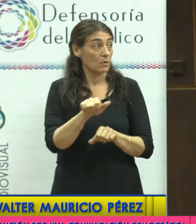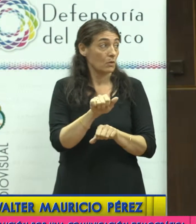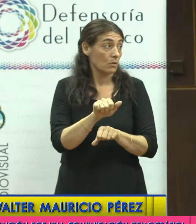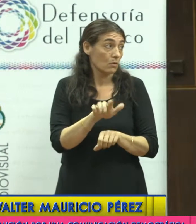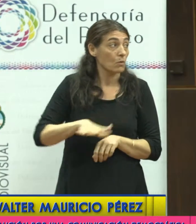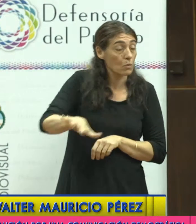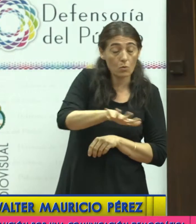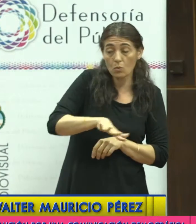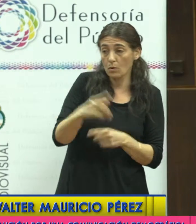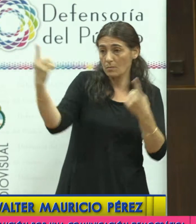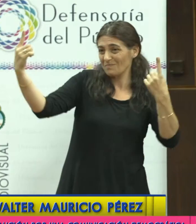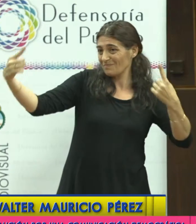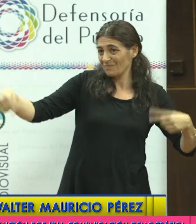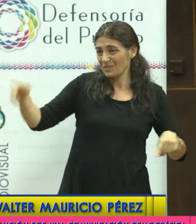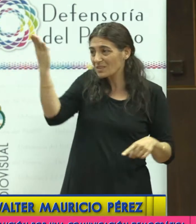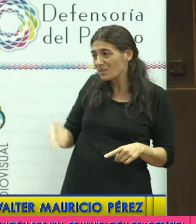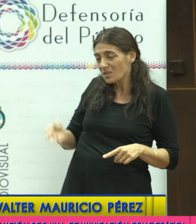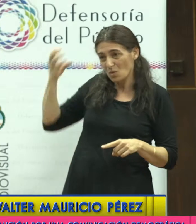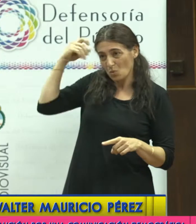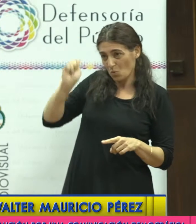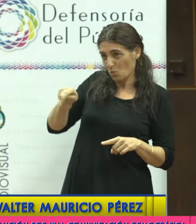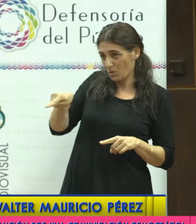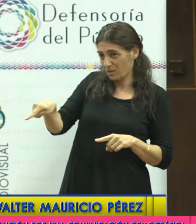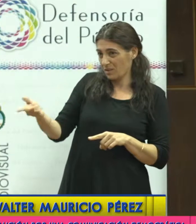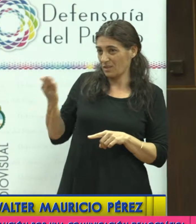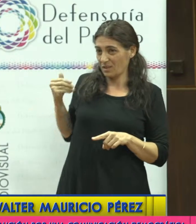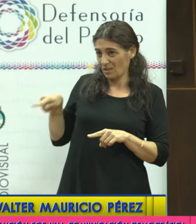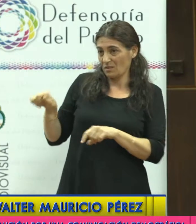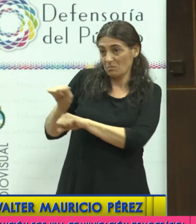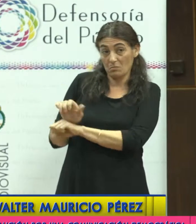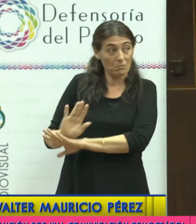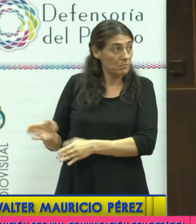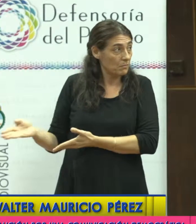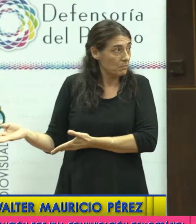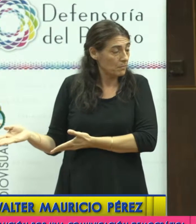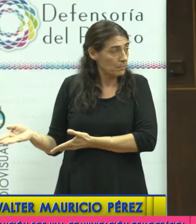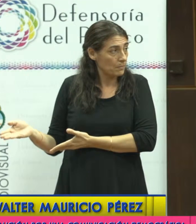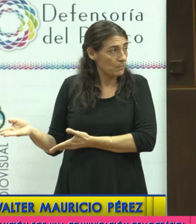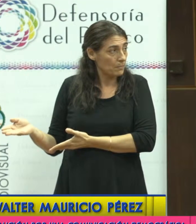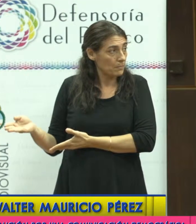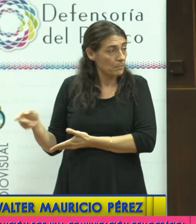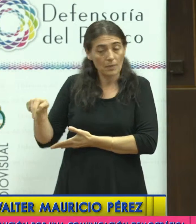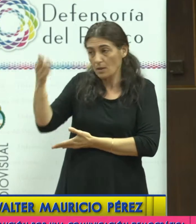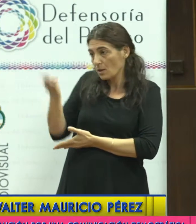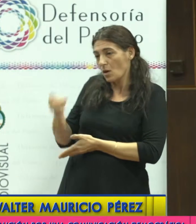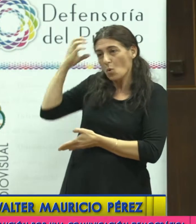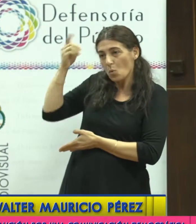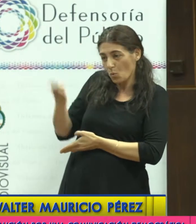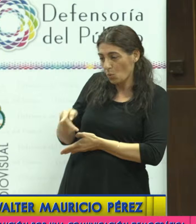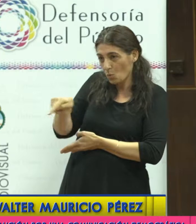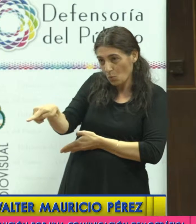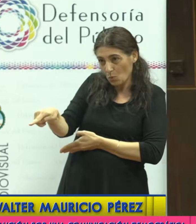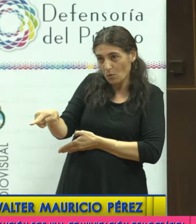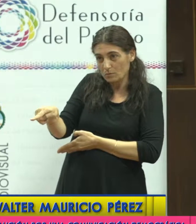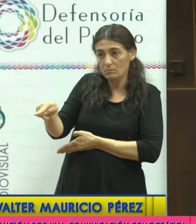y no como juez, así con el juez Petras y con todos los jueces de esa